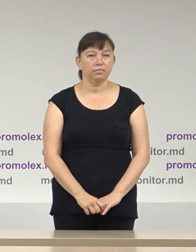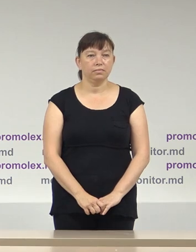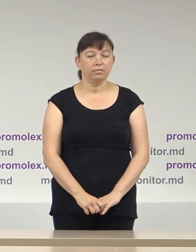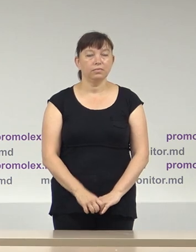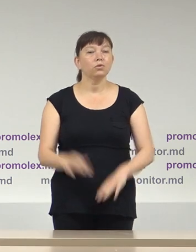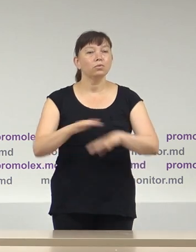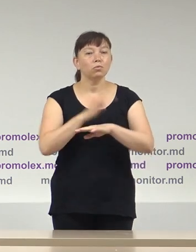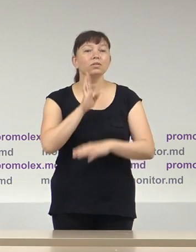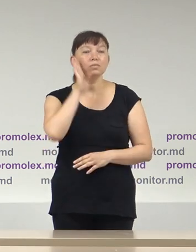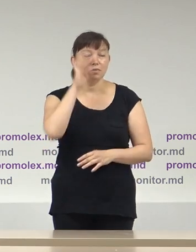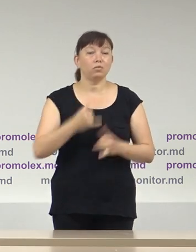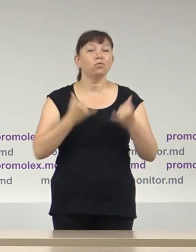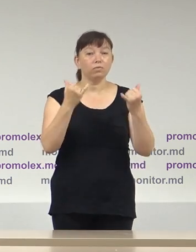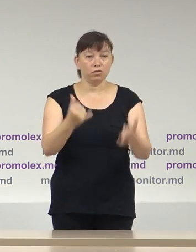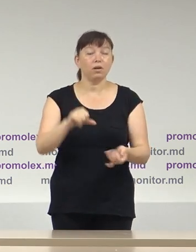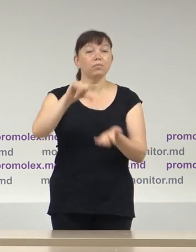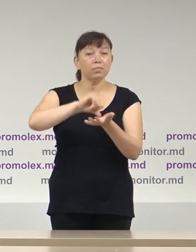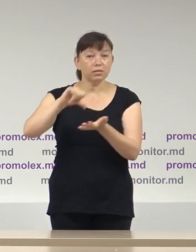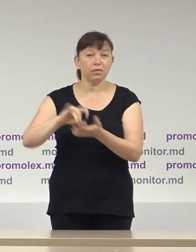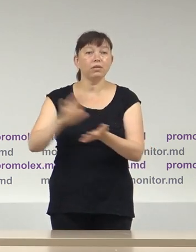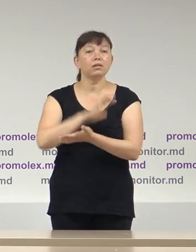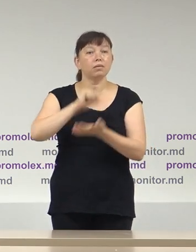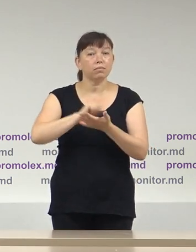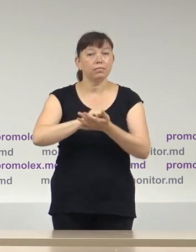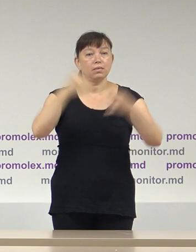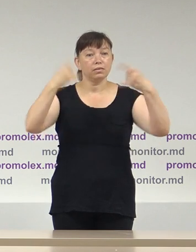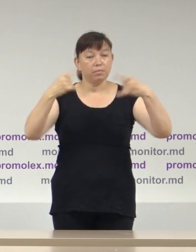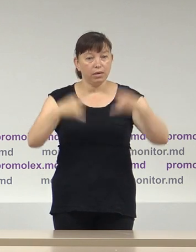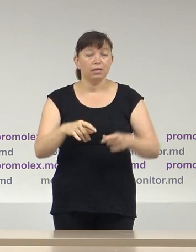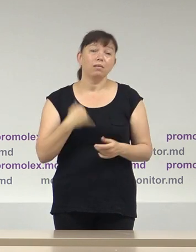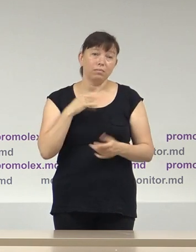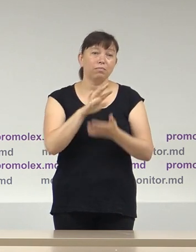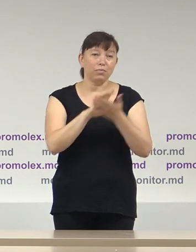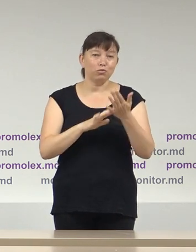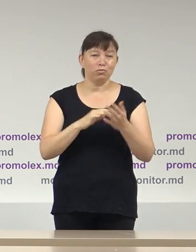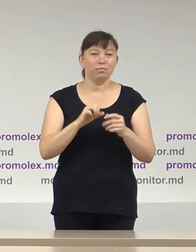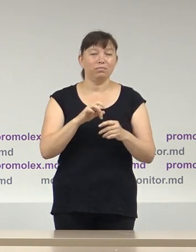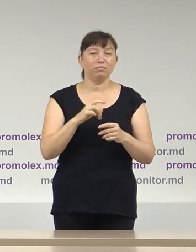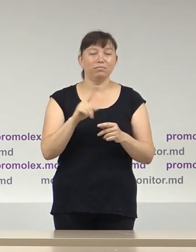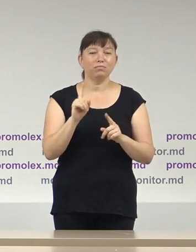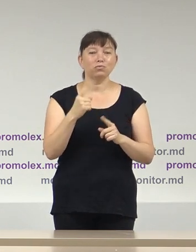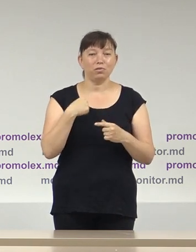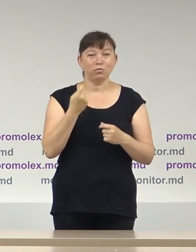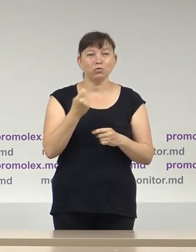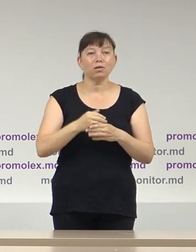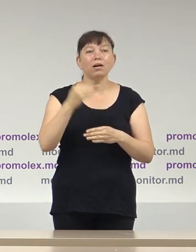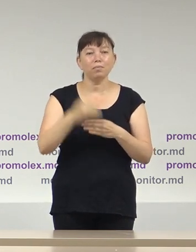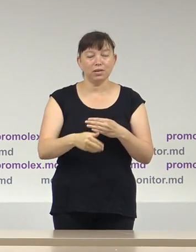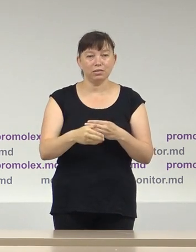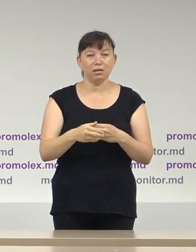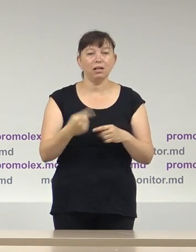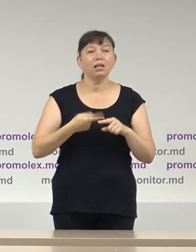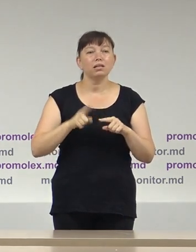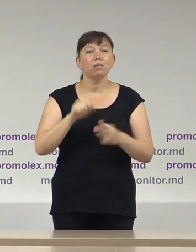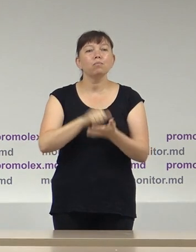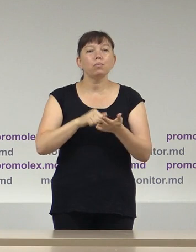Bun decliniața, stimați reprezentanța iMAS Media! Ne celem scuze pentru mică întârziere pe care o aveam. Este